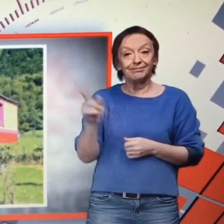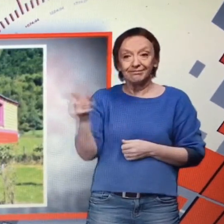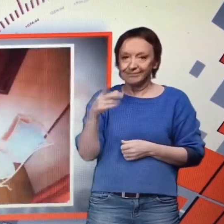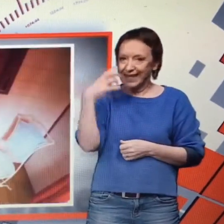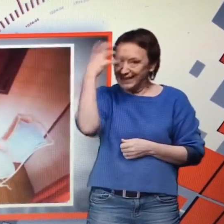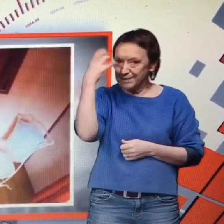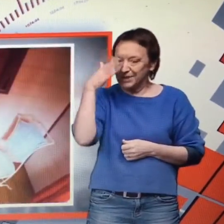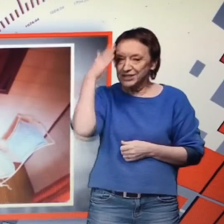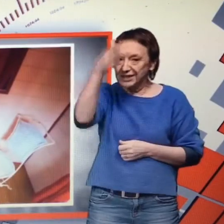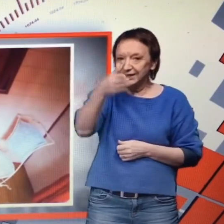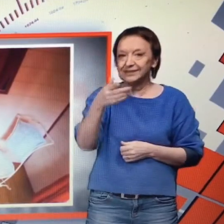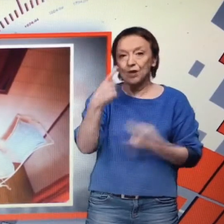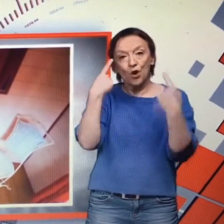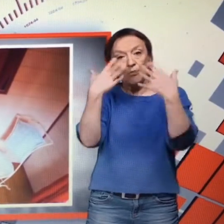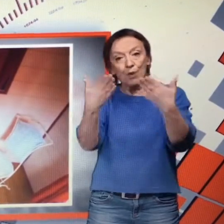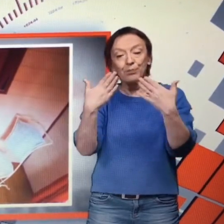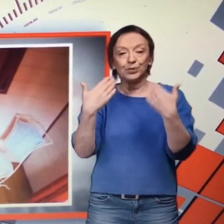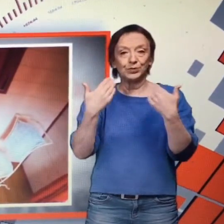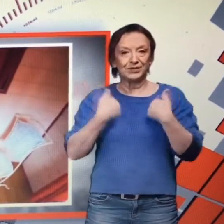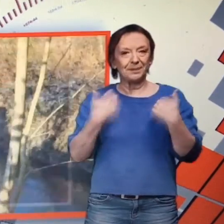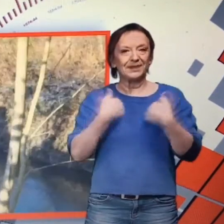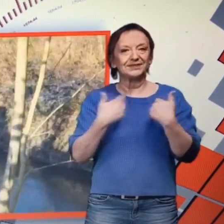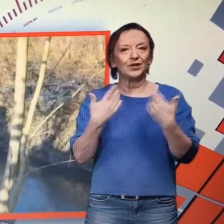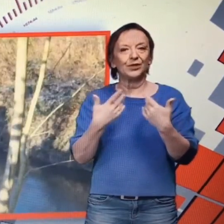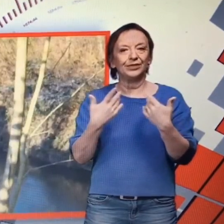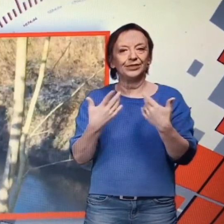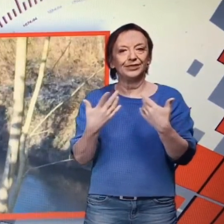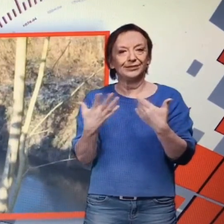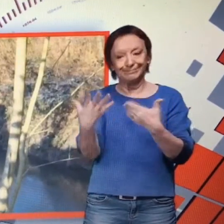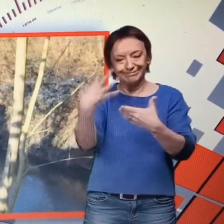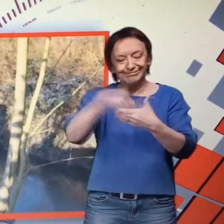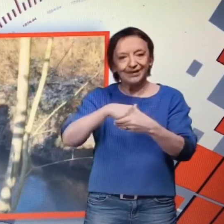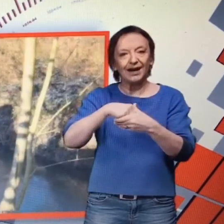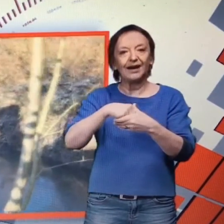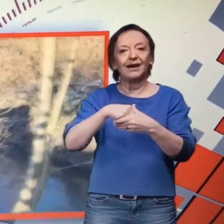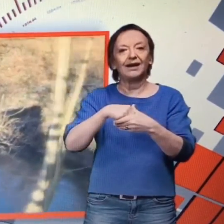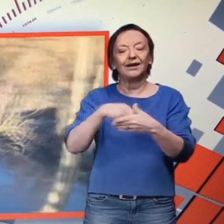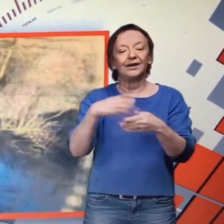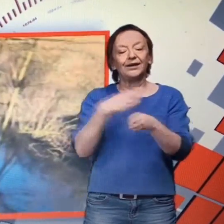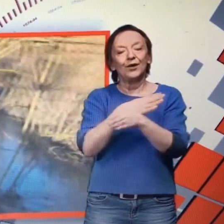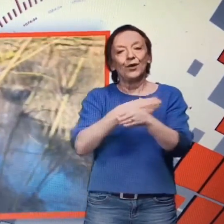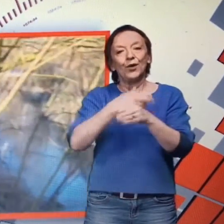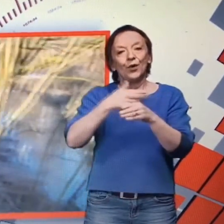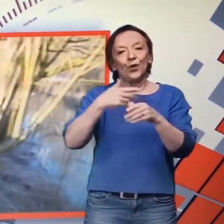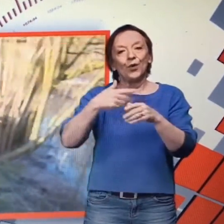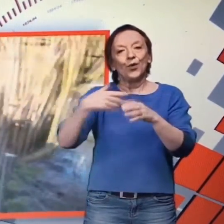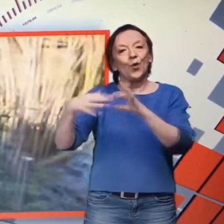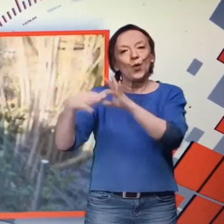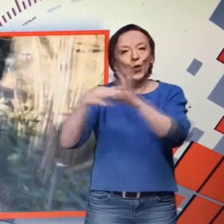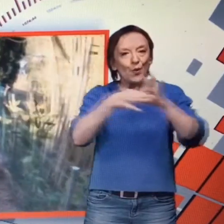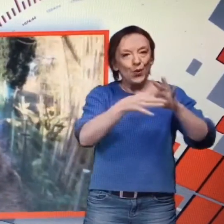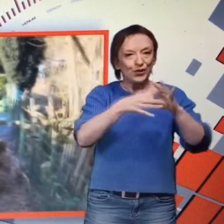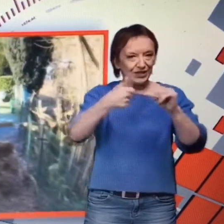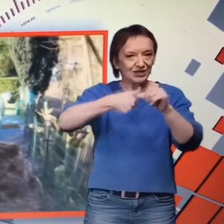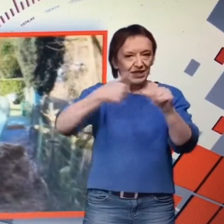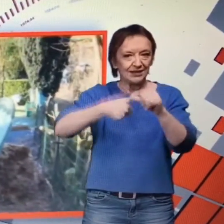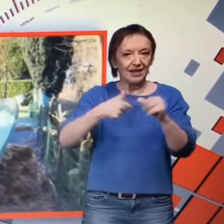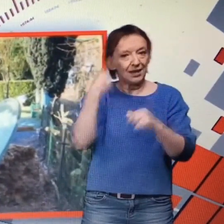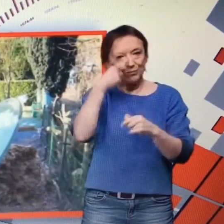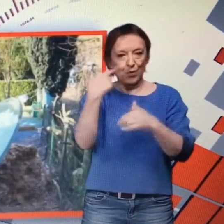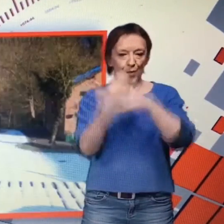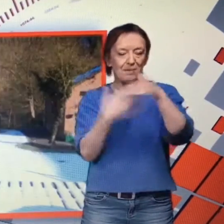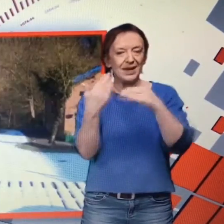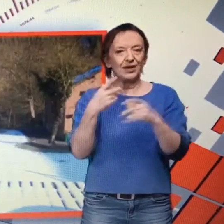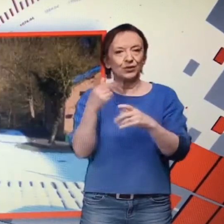de proposer une roulotte d'hôte dans son jardin pour financer sa maison d'édition. Une manière d'allier tourisme et culture.